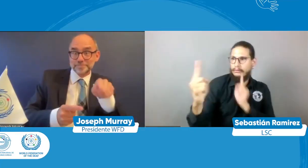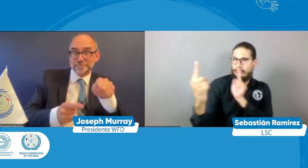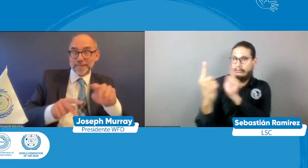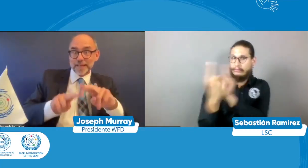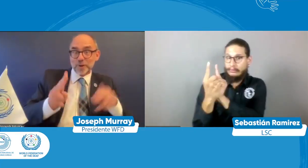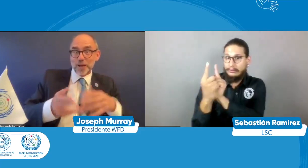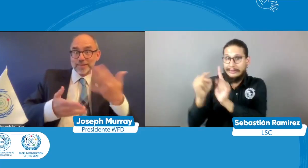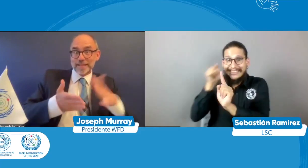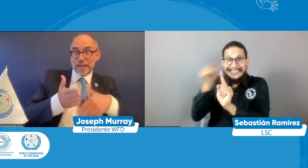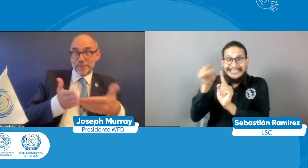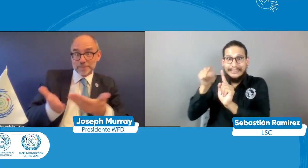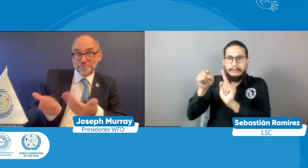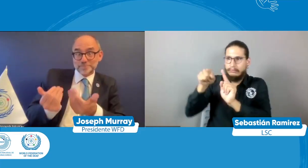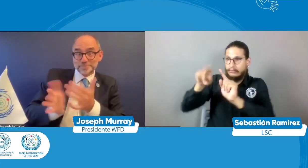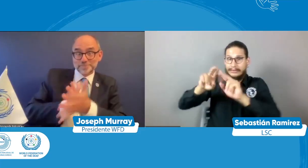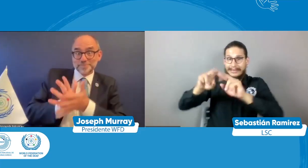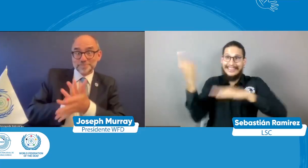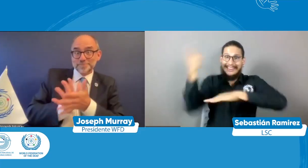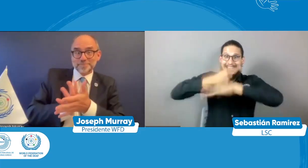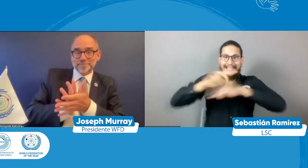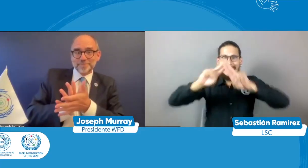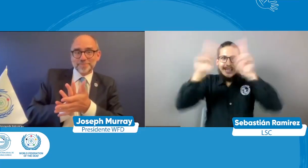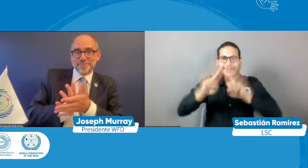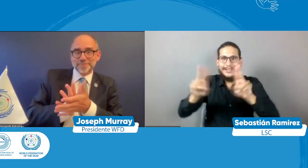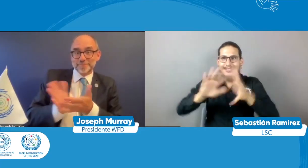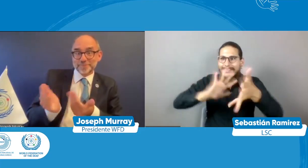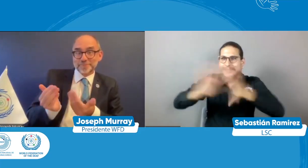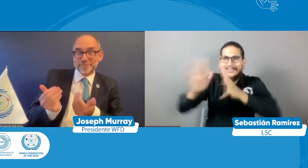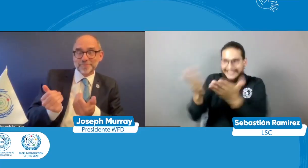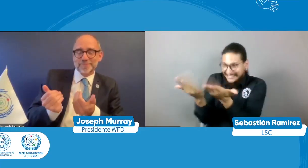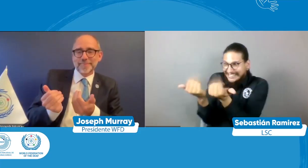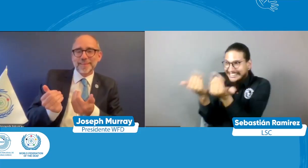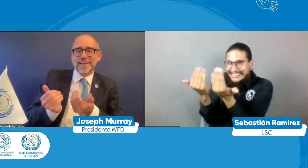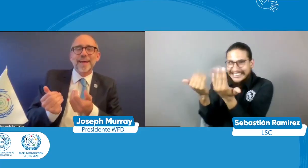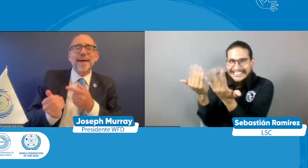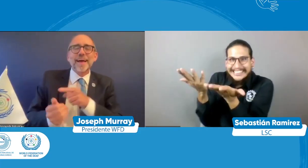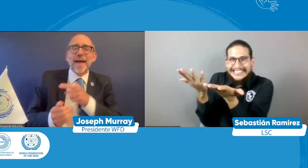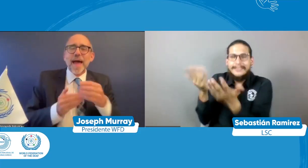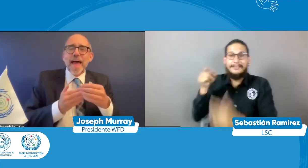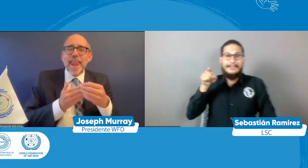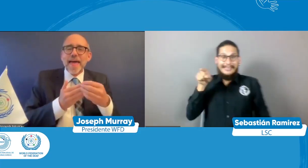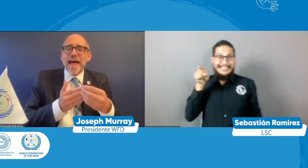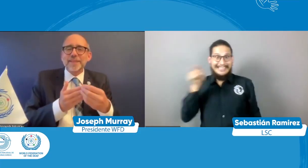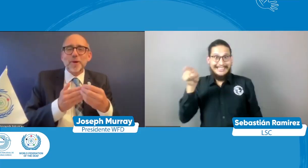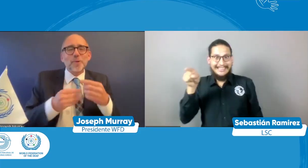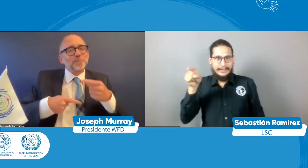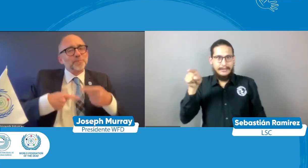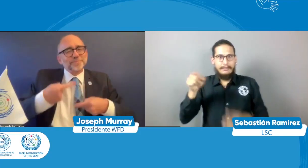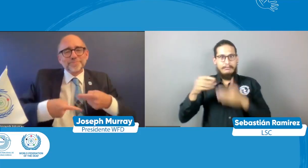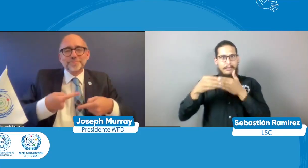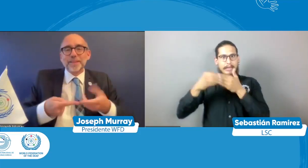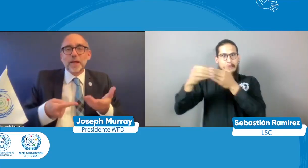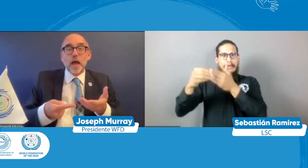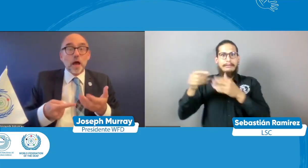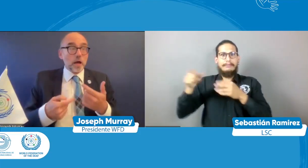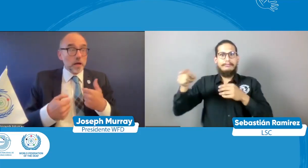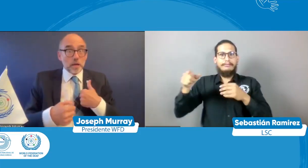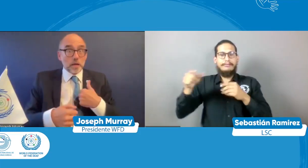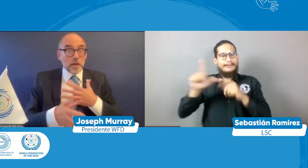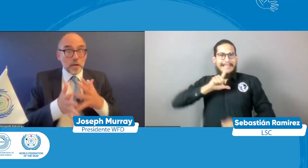los estados parte allí en la ONU estuvimos hablando con ellos y pidiéndoles pues que se sumen a este reto de la lengua